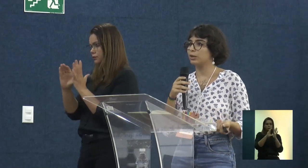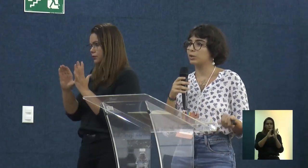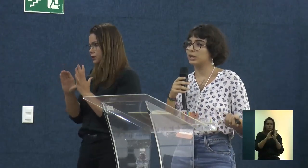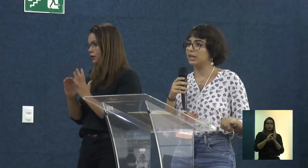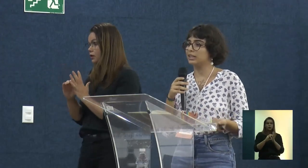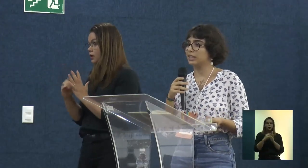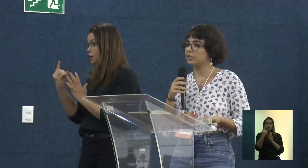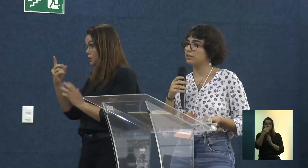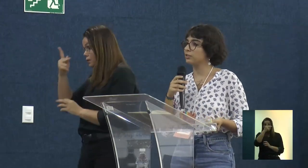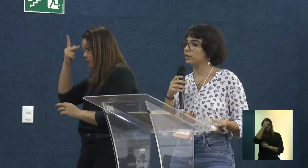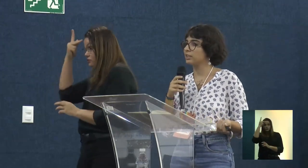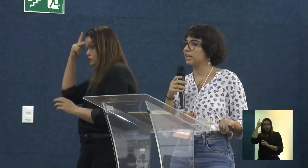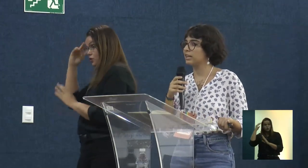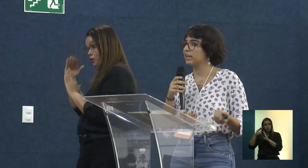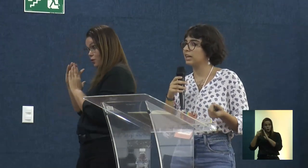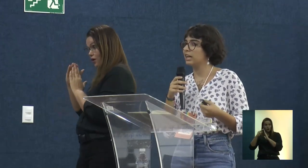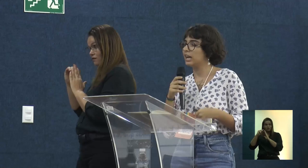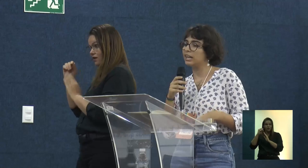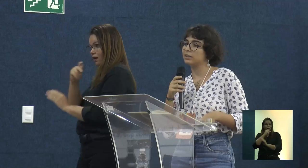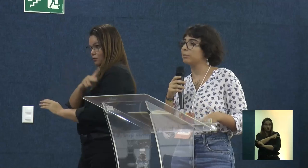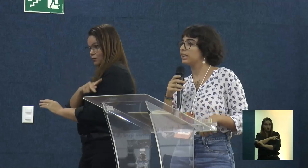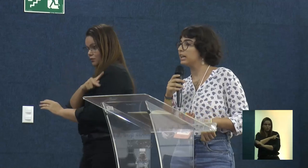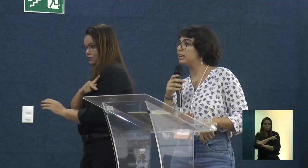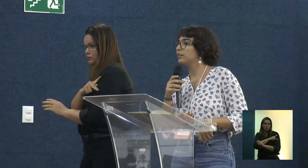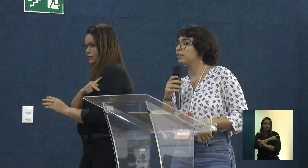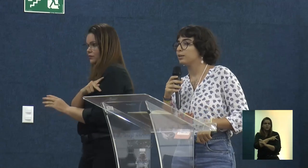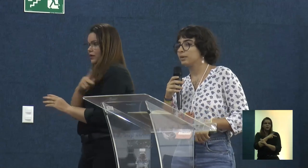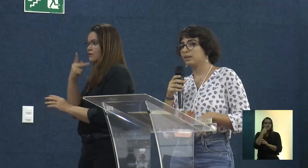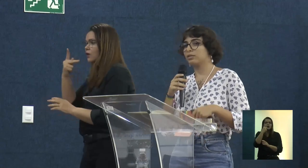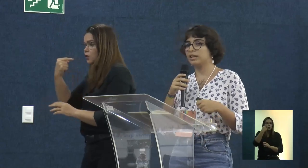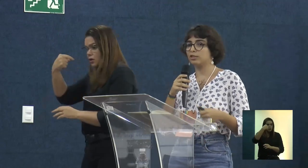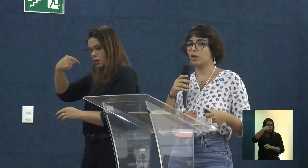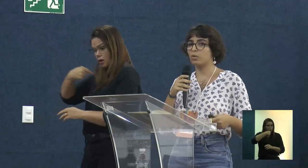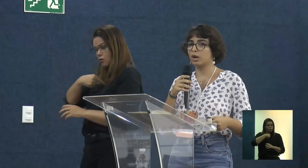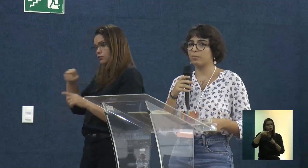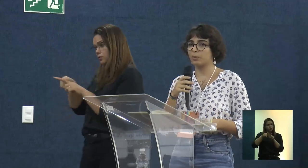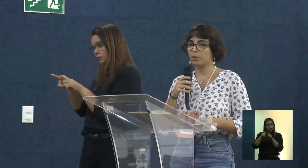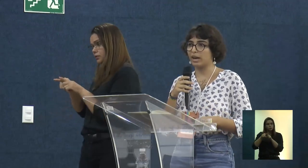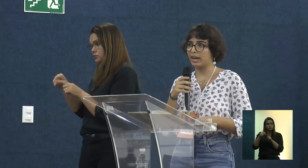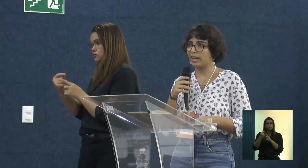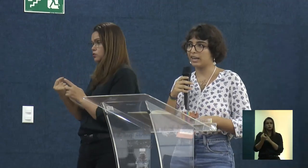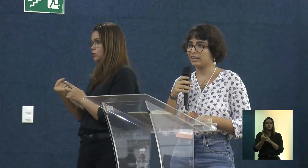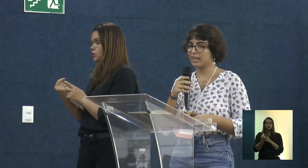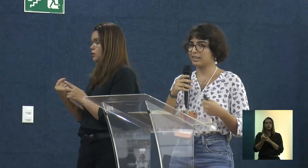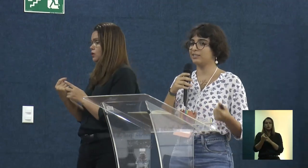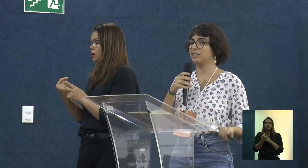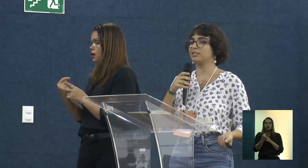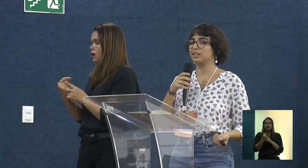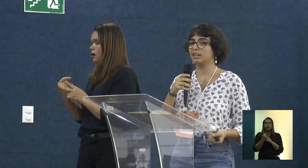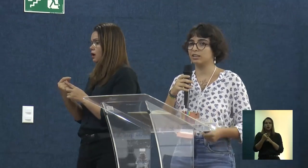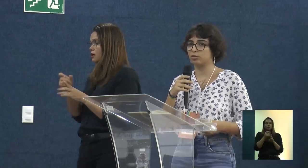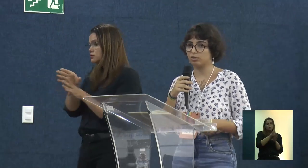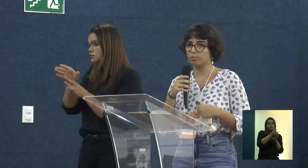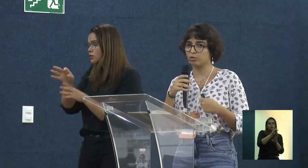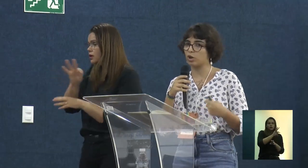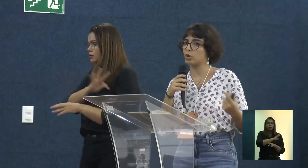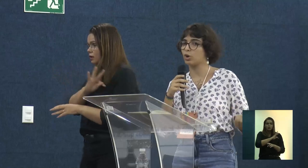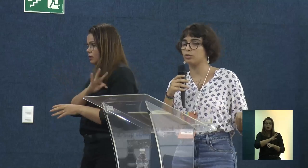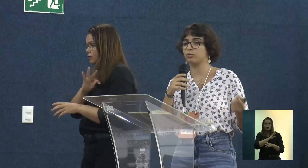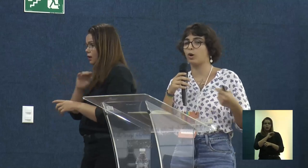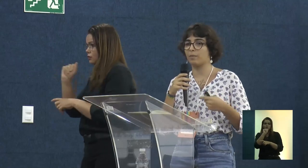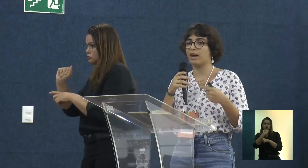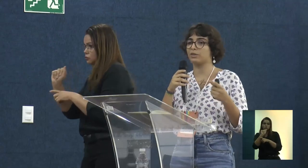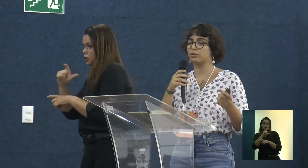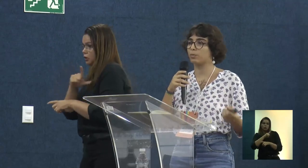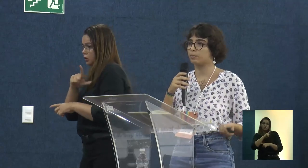moradores falou que ele entende que a assessoria técnica é também ele, porque não seria só um campo tecnicista, não somos só